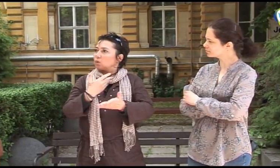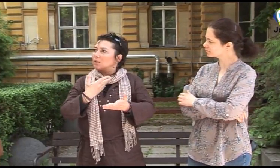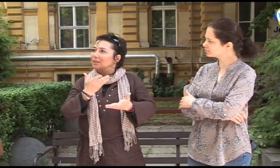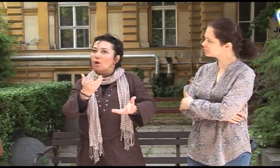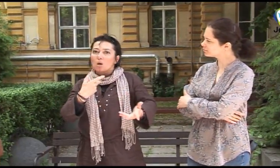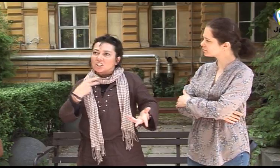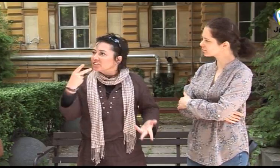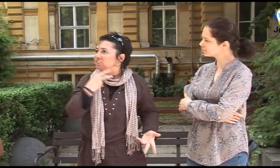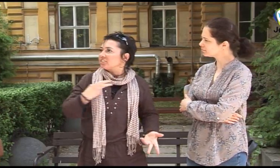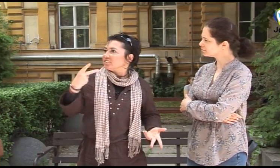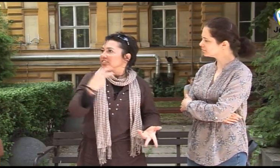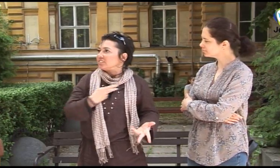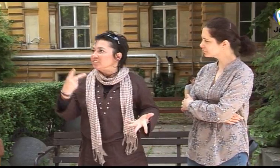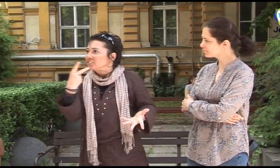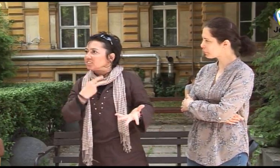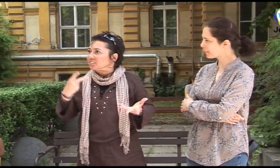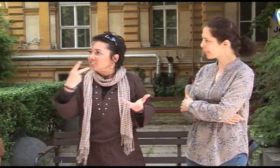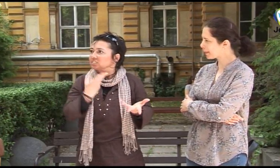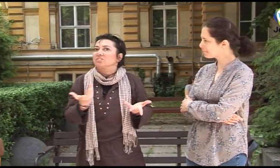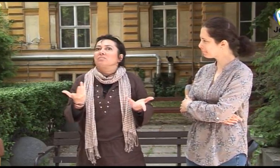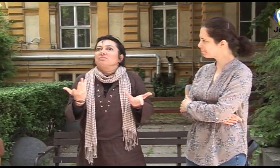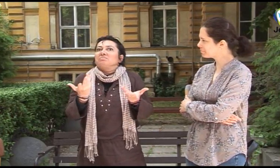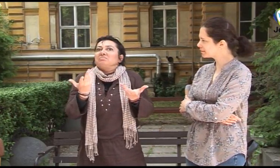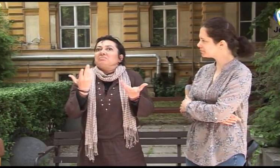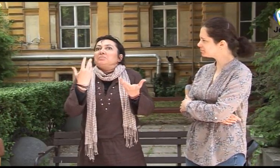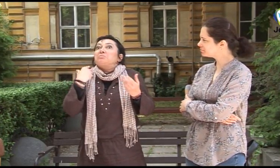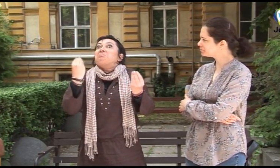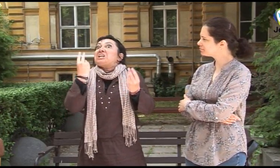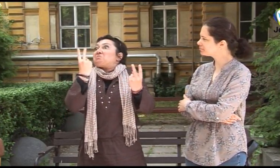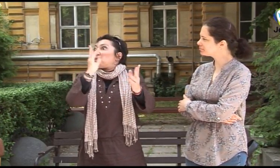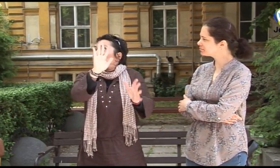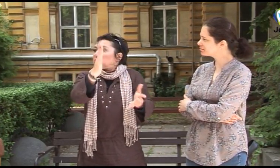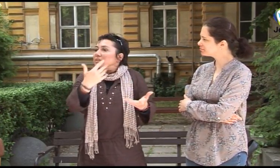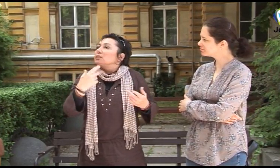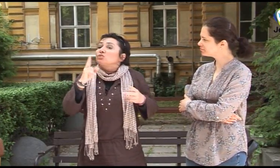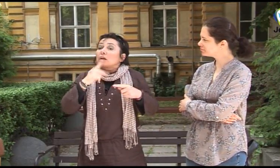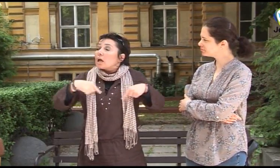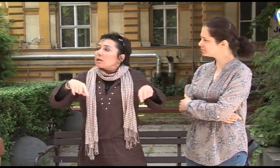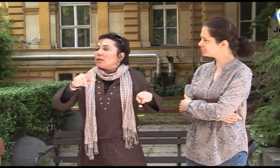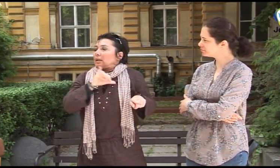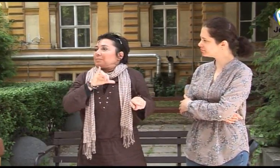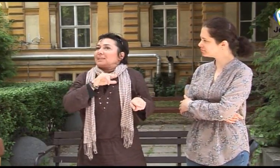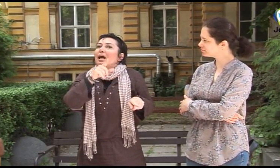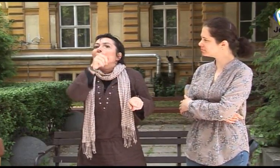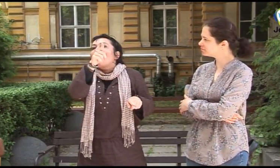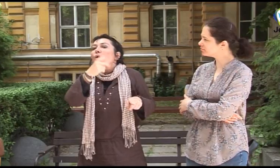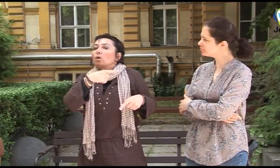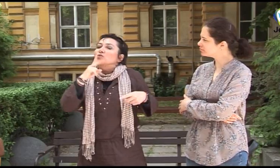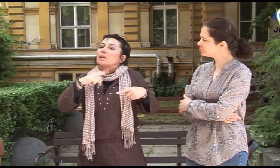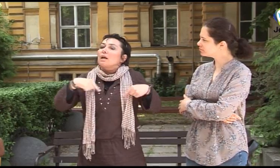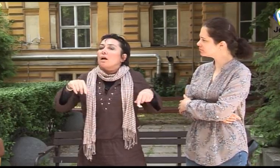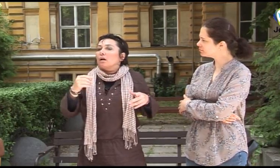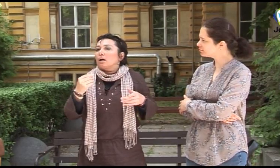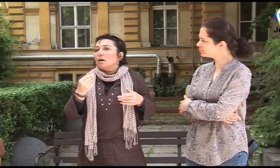alkalmazkodtunk, és orálisan, orálisan oktattak. De miért volt nek? A siketeknek nem volt az érdekük,